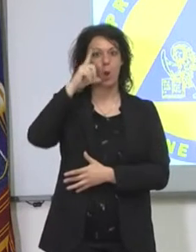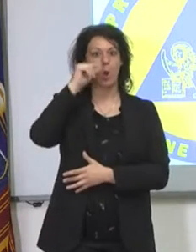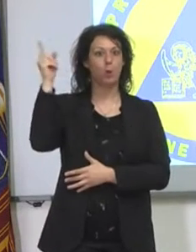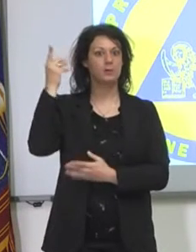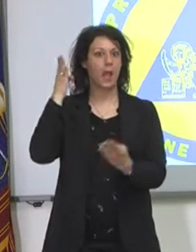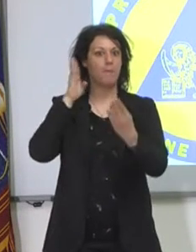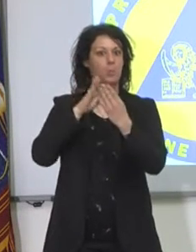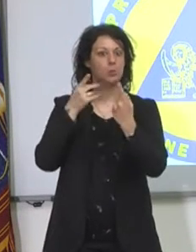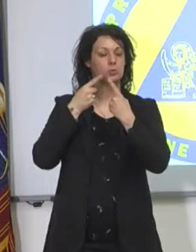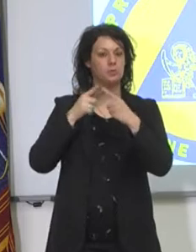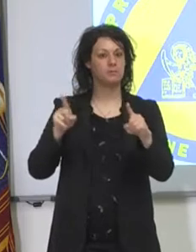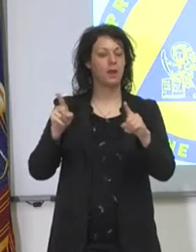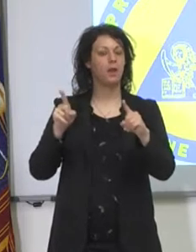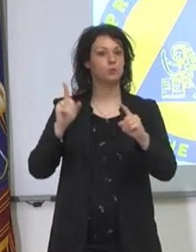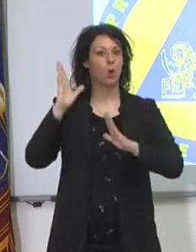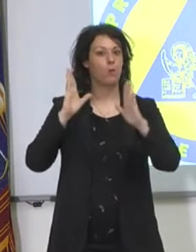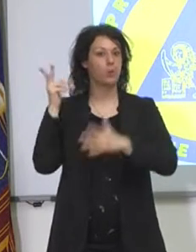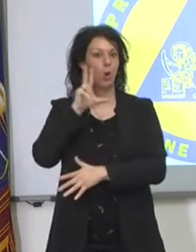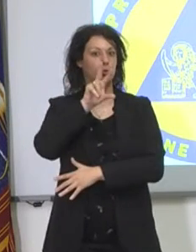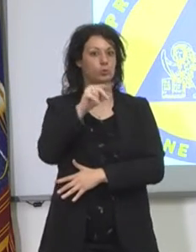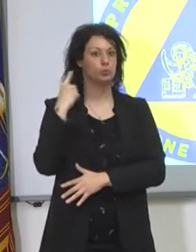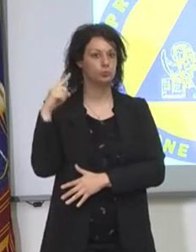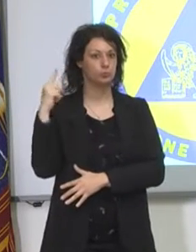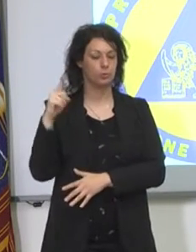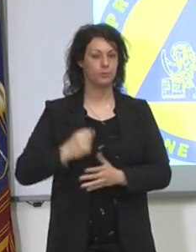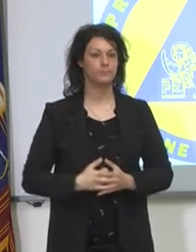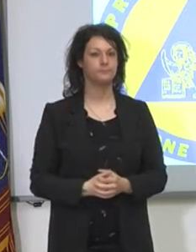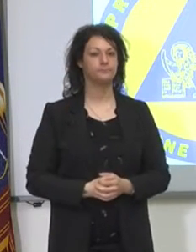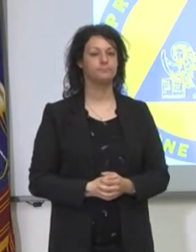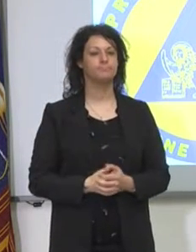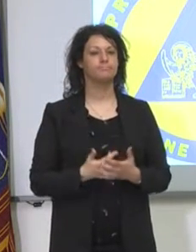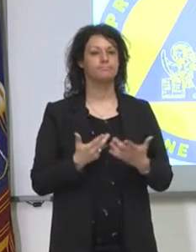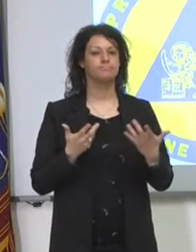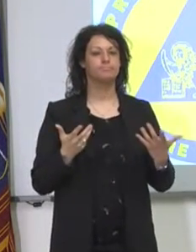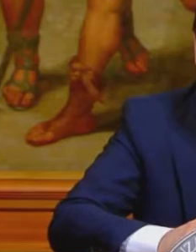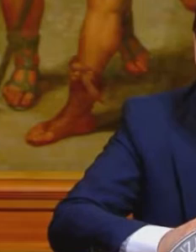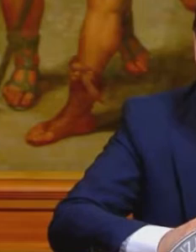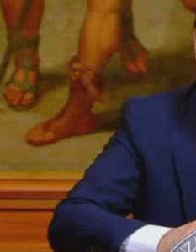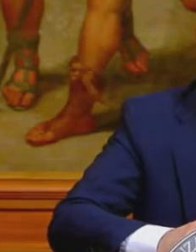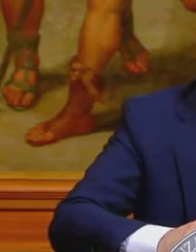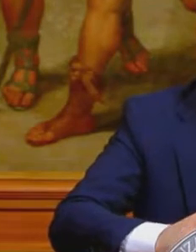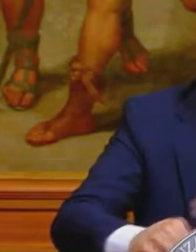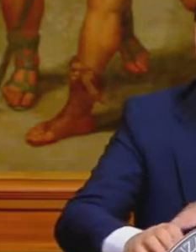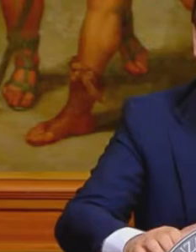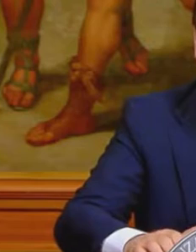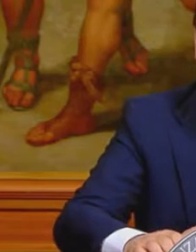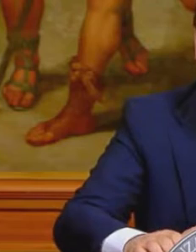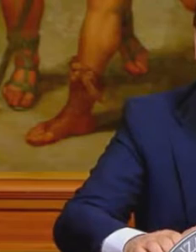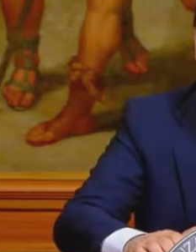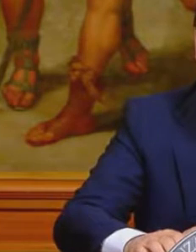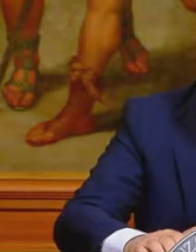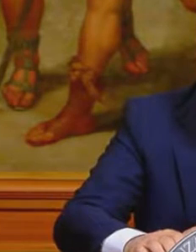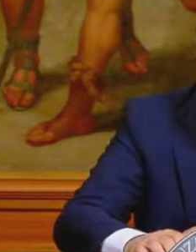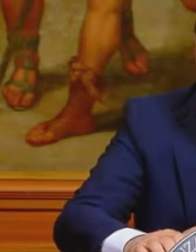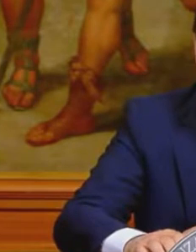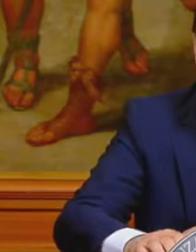Consiglio ha annunciato. Non nasconde la delusione il Presidente del Veneto Zai al decreto governativo introduce una fase 2 di convivenza con